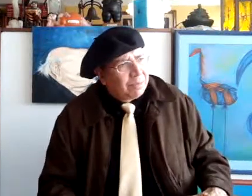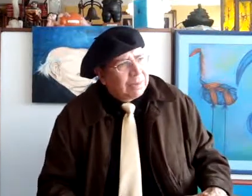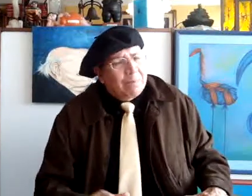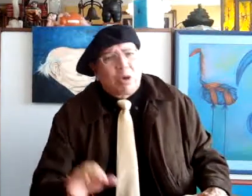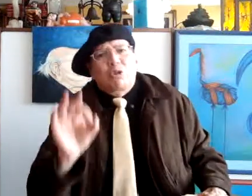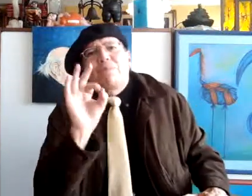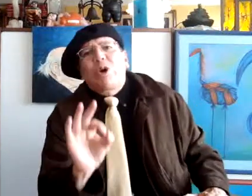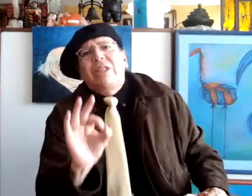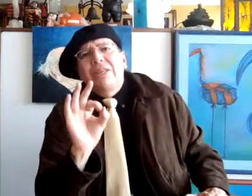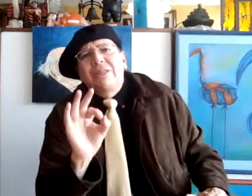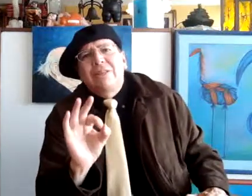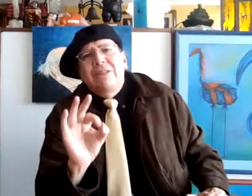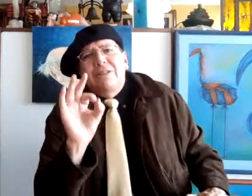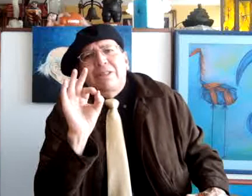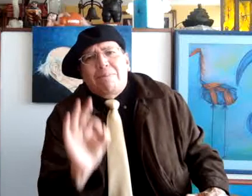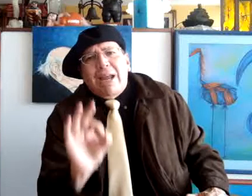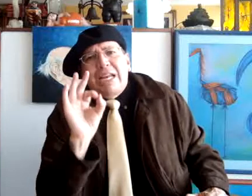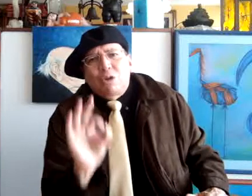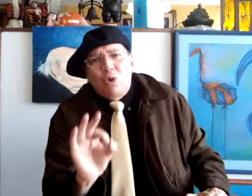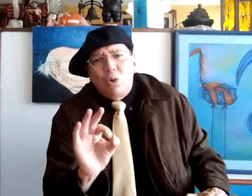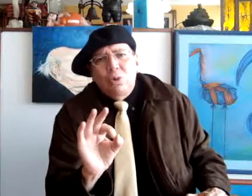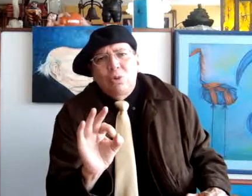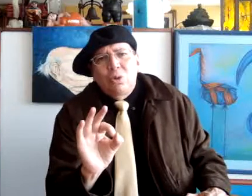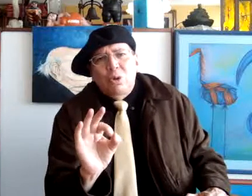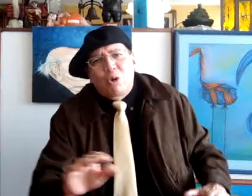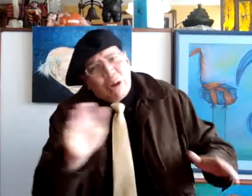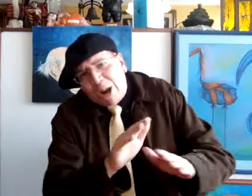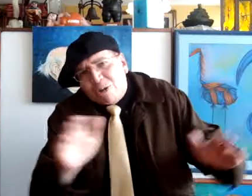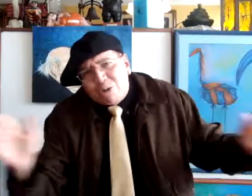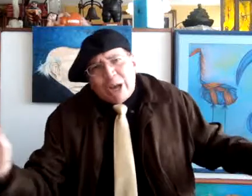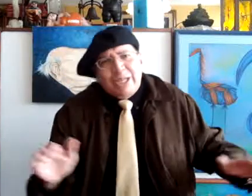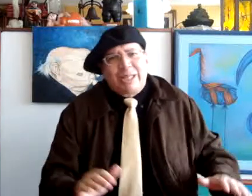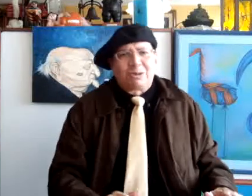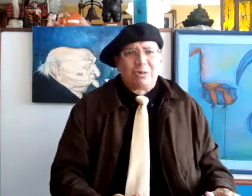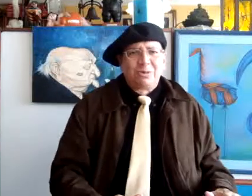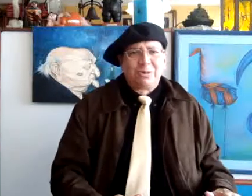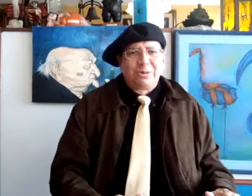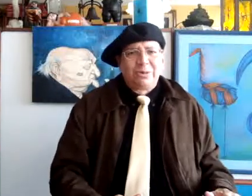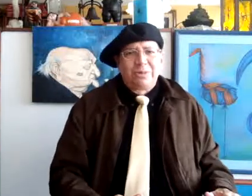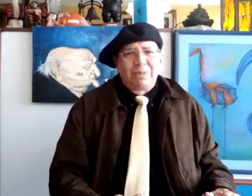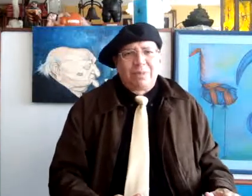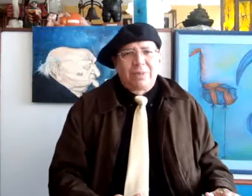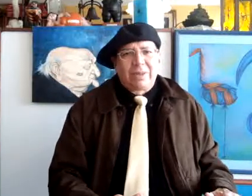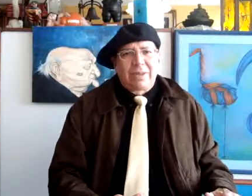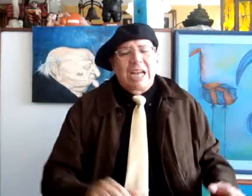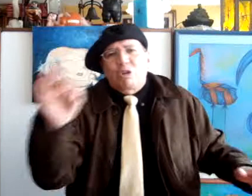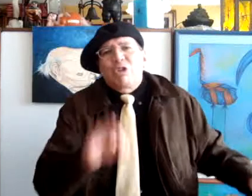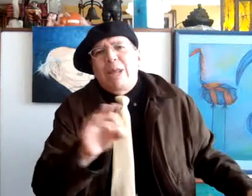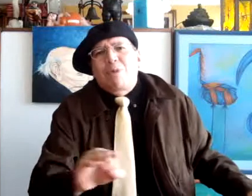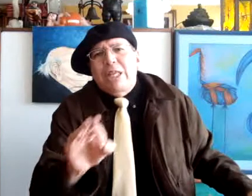Pero se puede tapar el sol con el plano de un arquitecto. Al sol se le puede